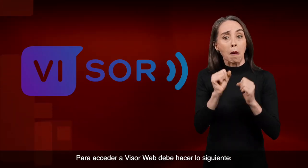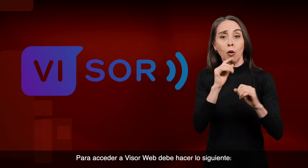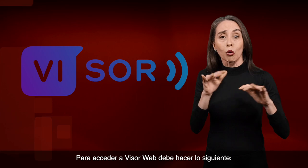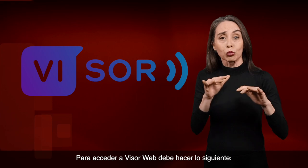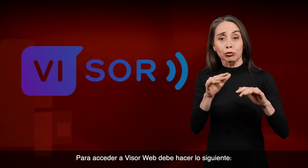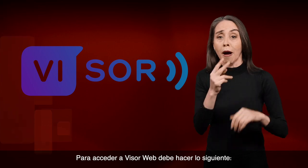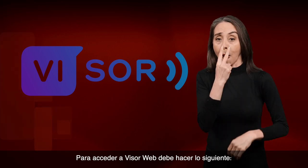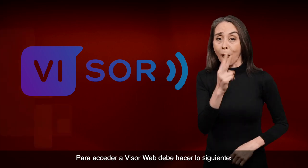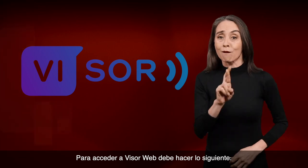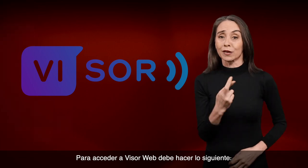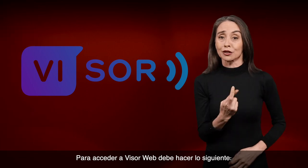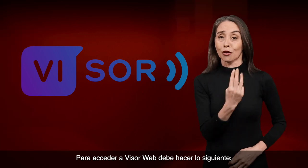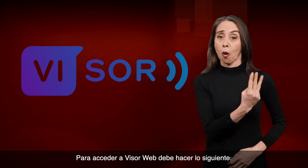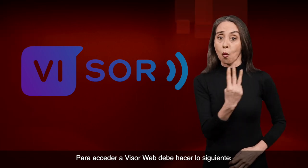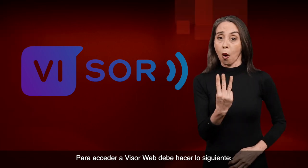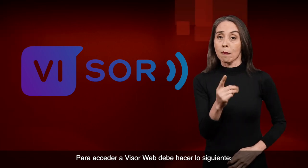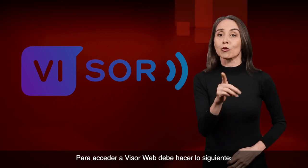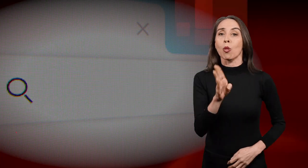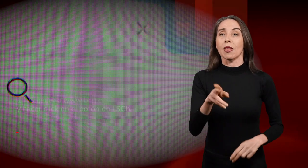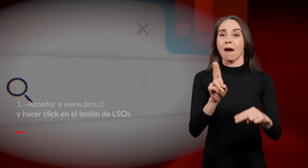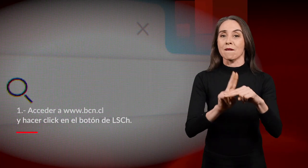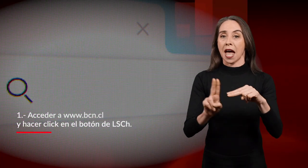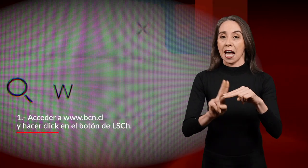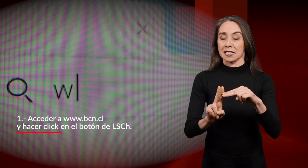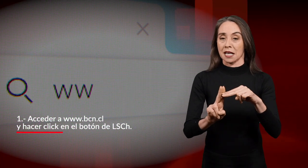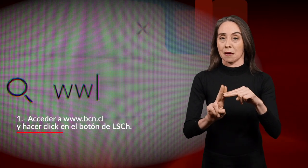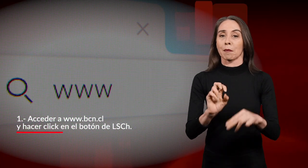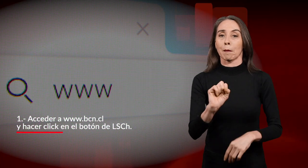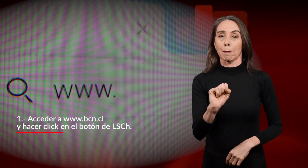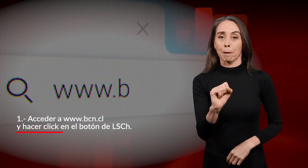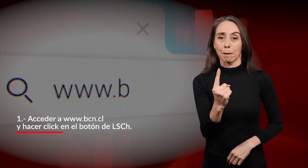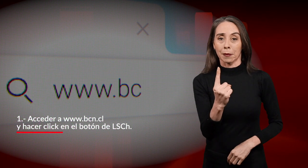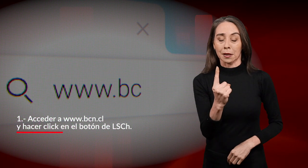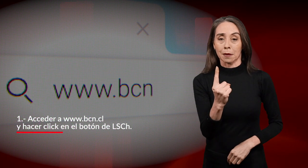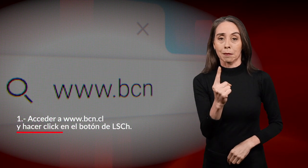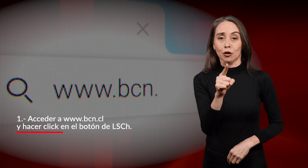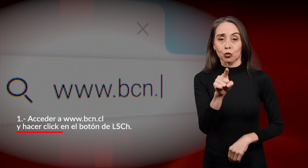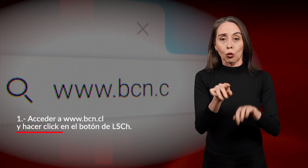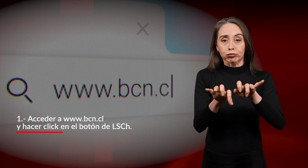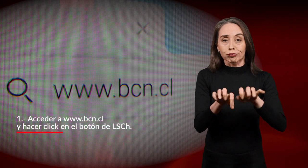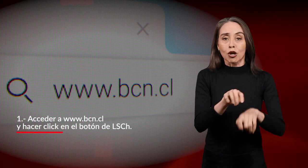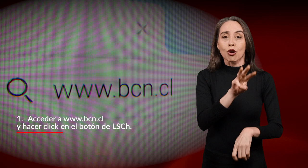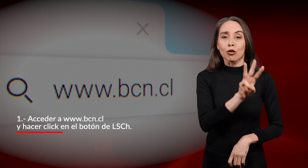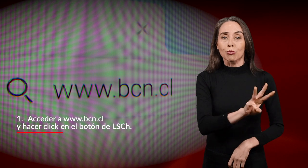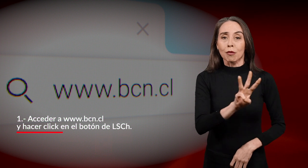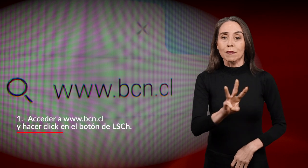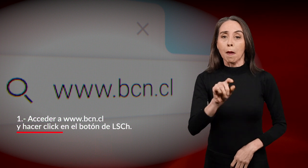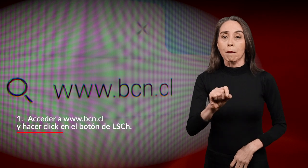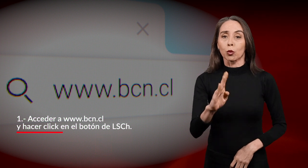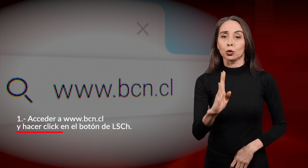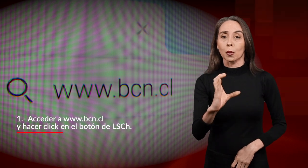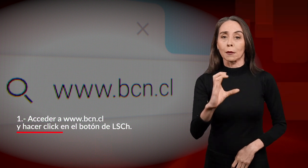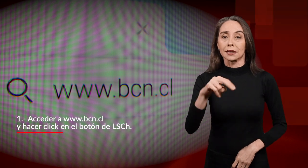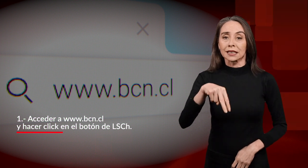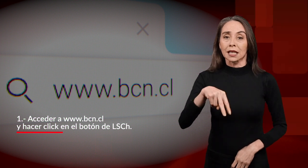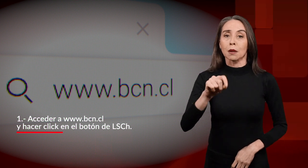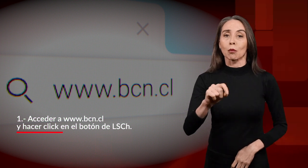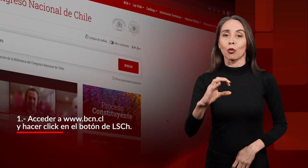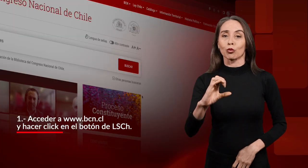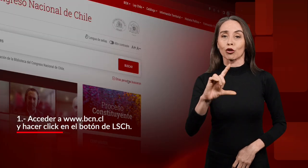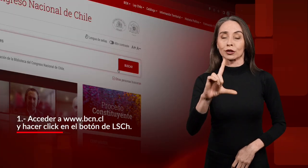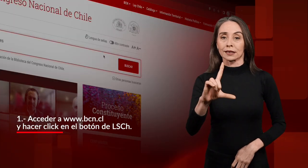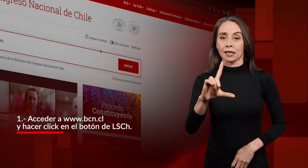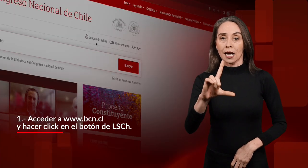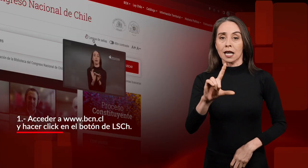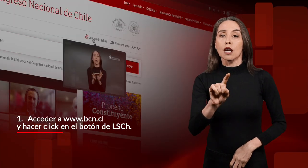VisorWeb debe hacer lo siguiente. 1. Acceder a www.bcn.cl